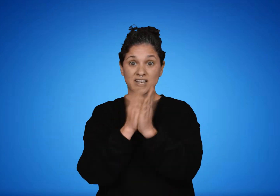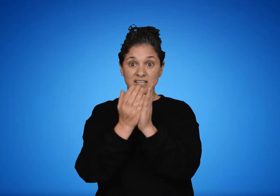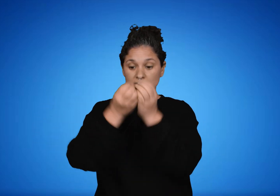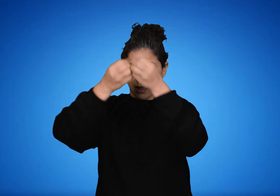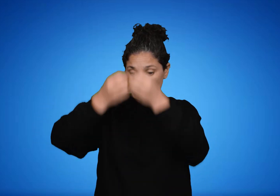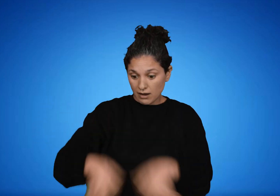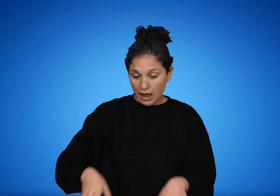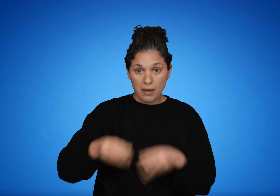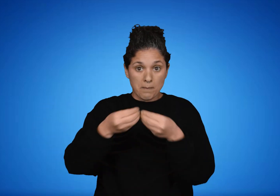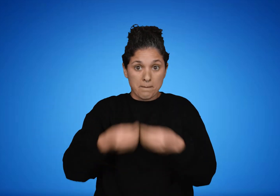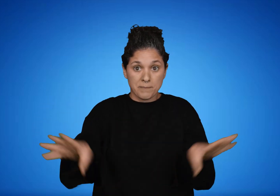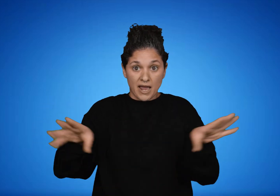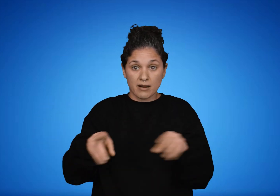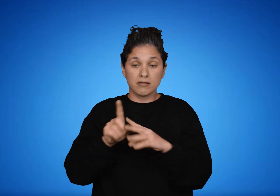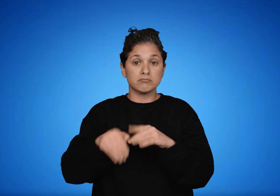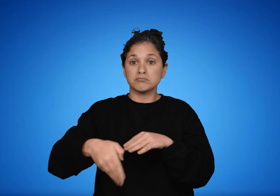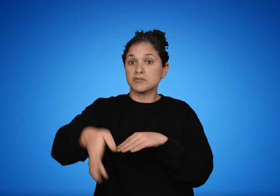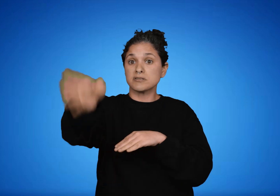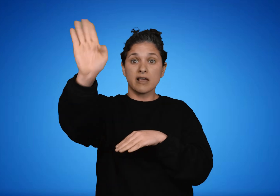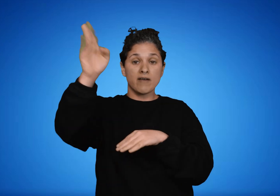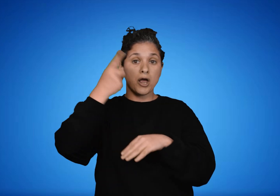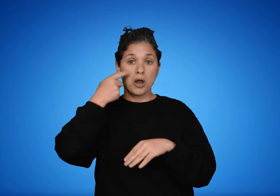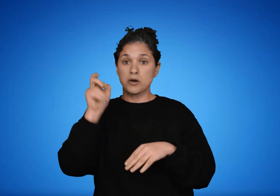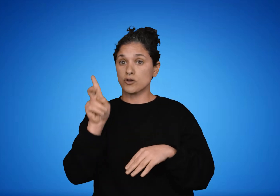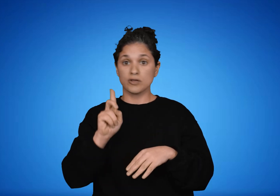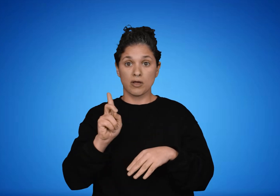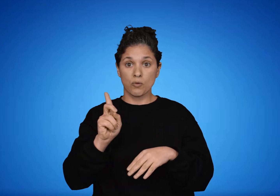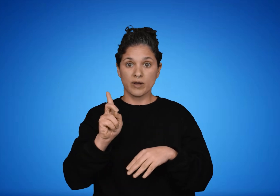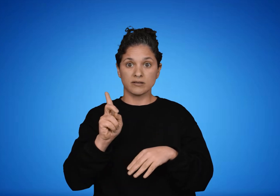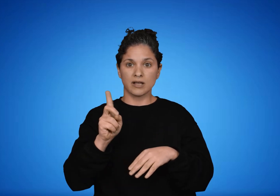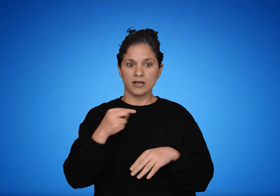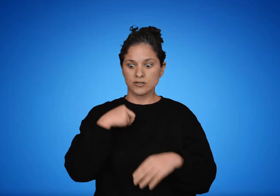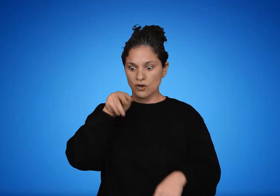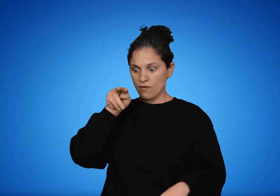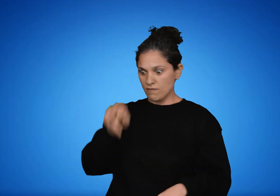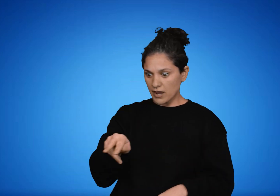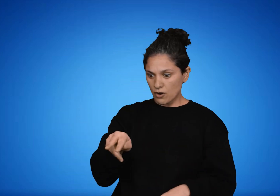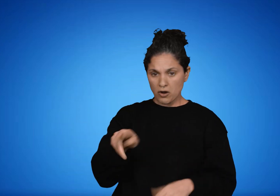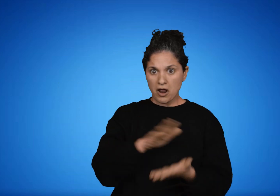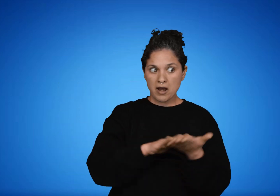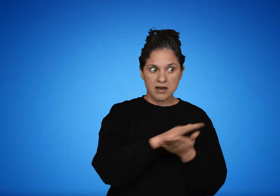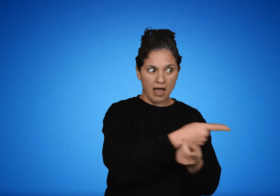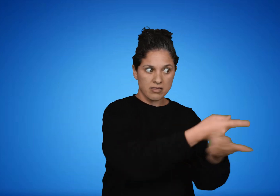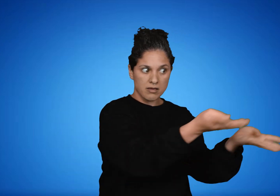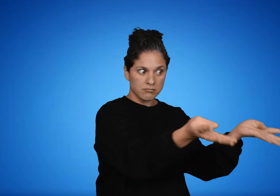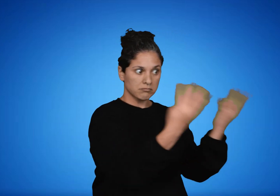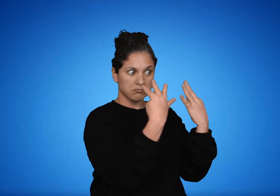camino sin darse cuenta y en ese momento nadie está mirando lo que sucede. ¿Qué debe hacer? ¿Puedo